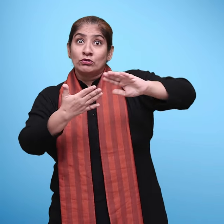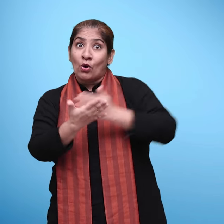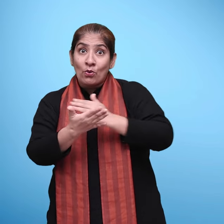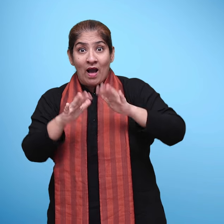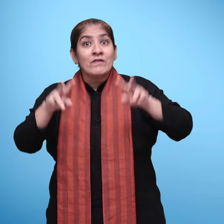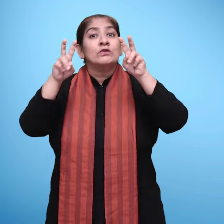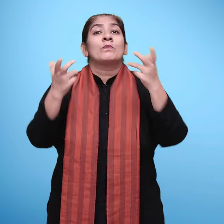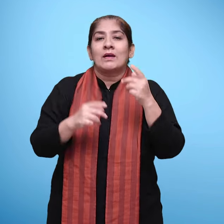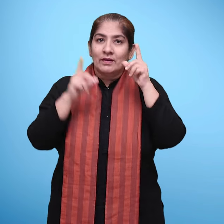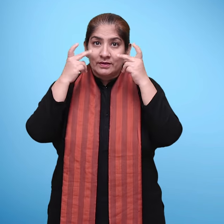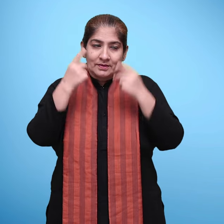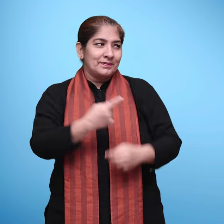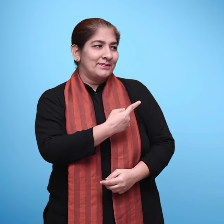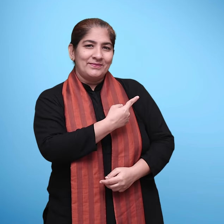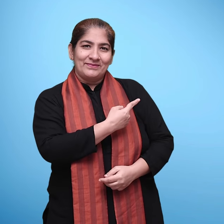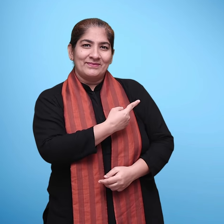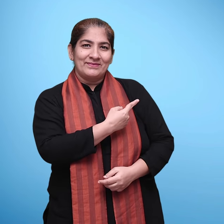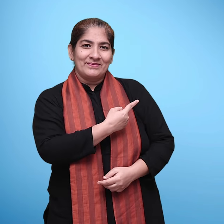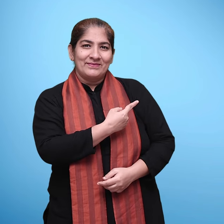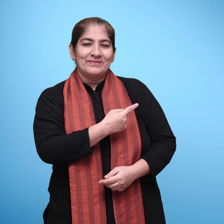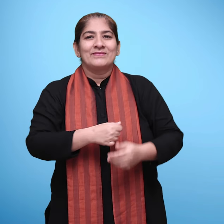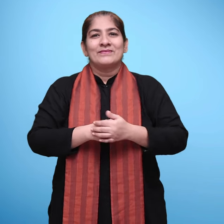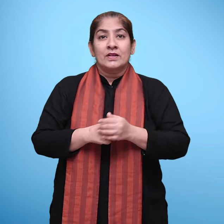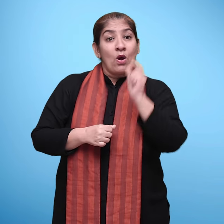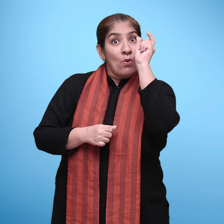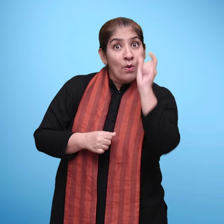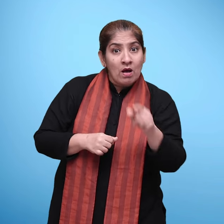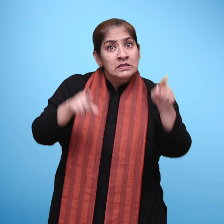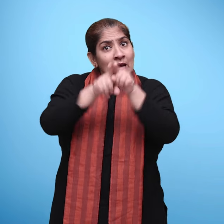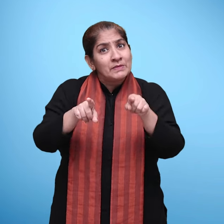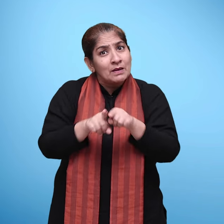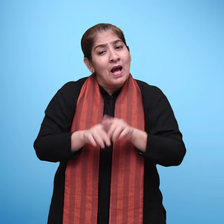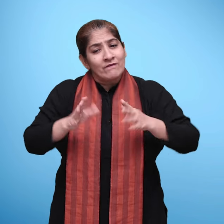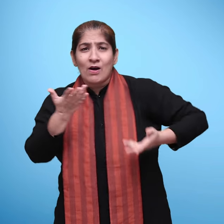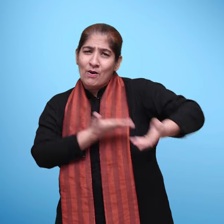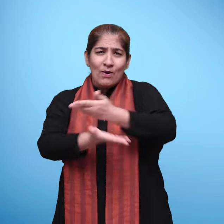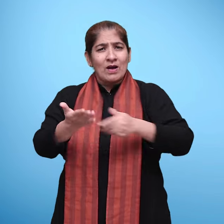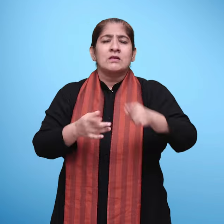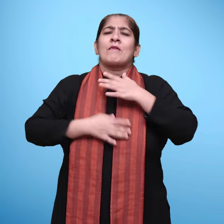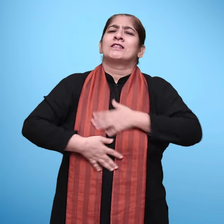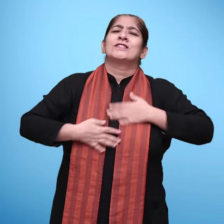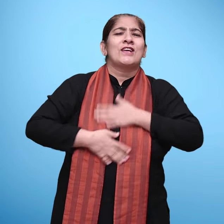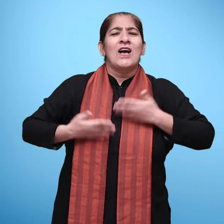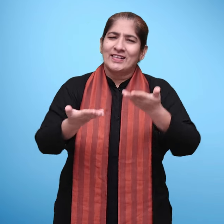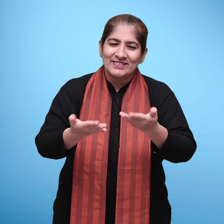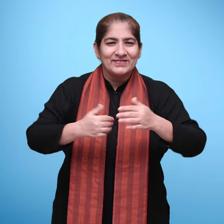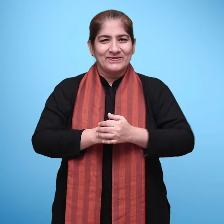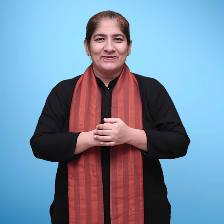जबरी, बकरी कविता में शब्दों का चयन और शब्दों का दोराव बच्चों को कविता गाने का आनंद देता है